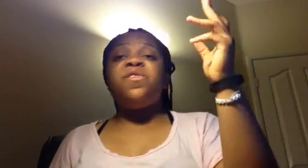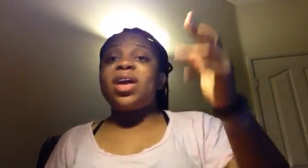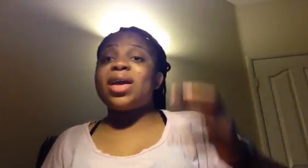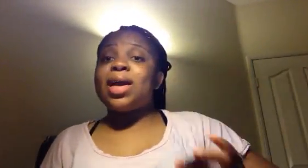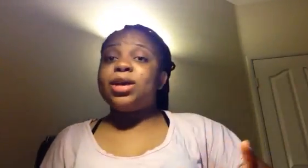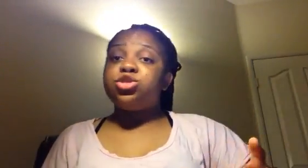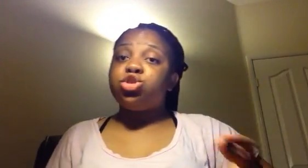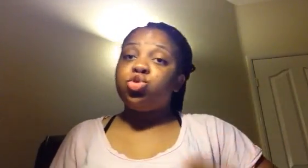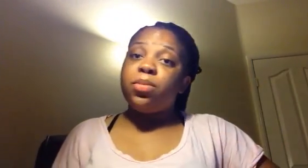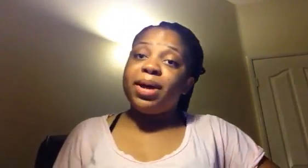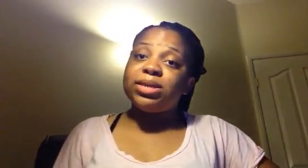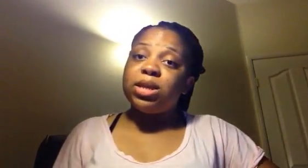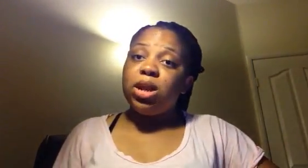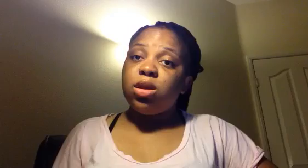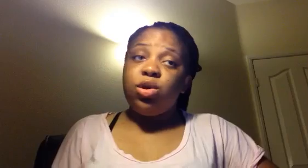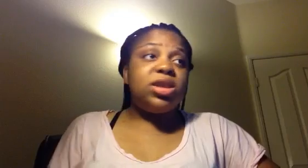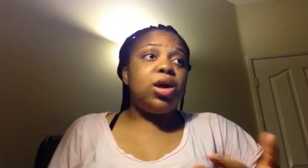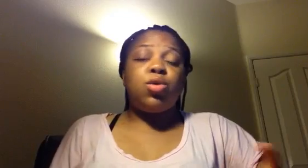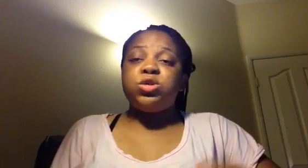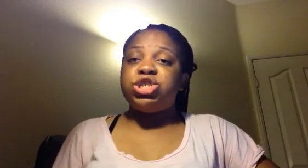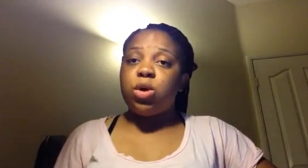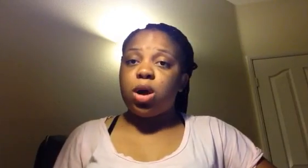goqué 15 jours au Brésil. On t'a encore fait quoi.